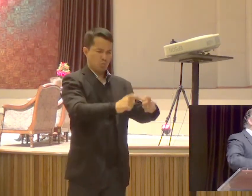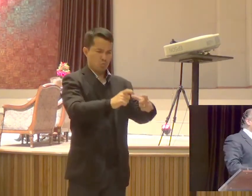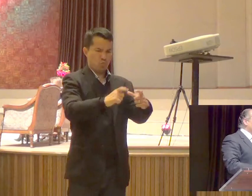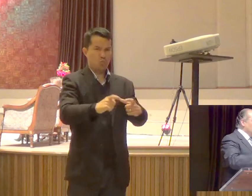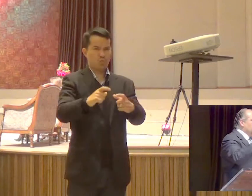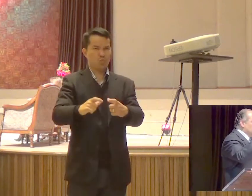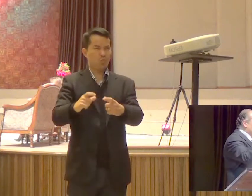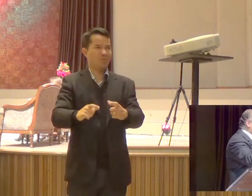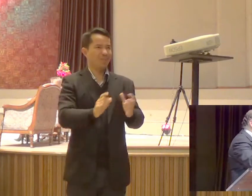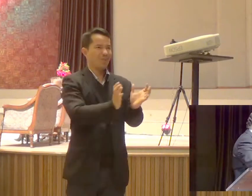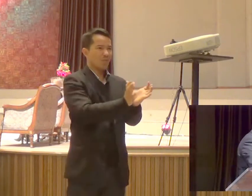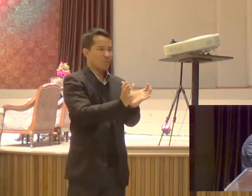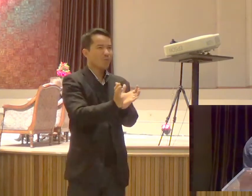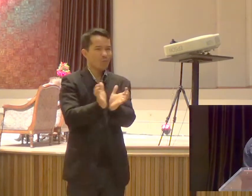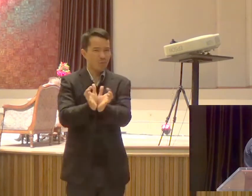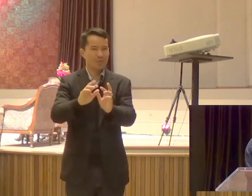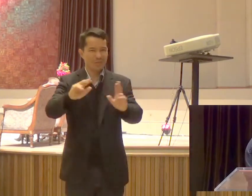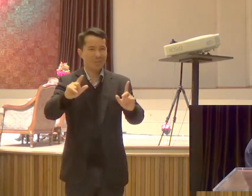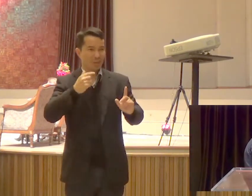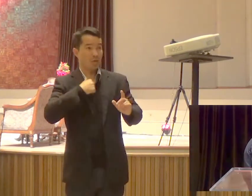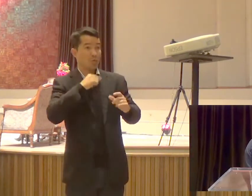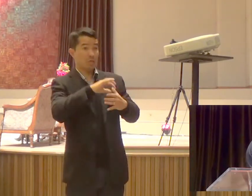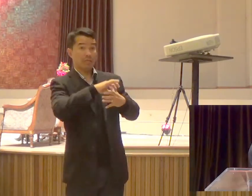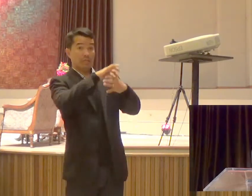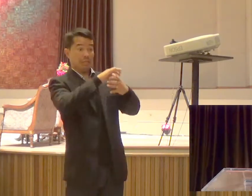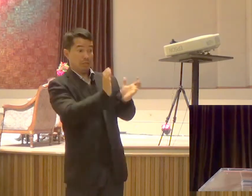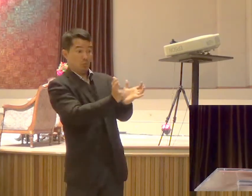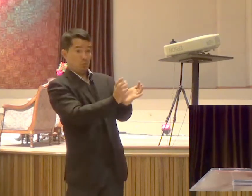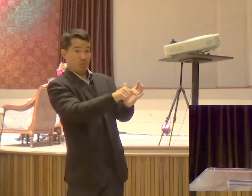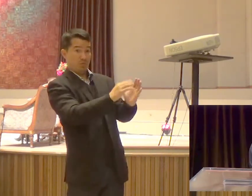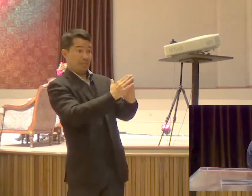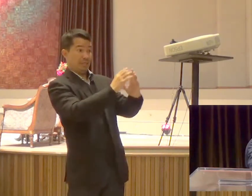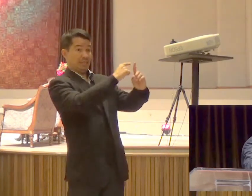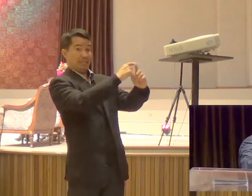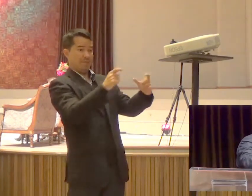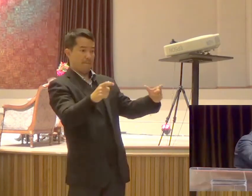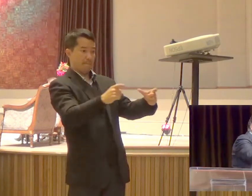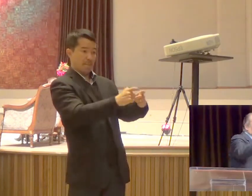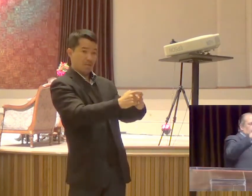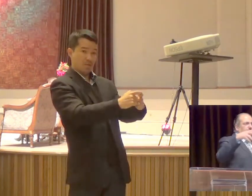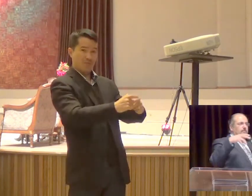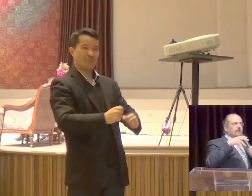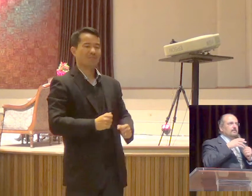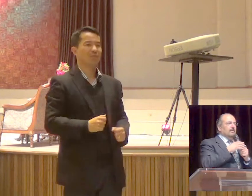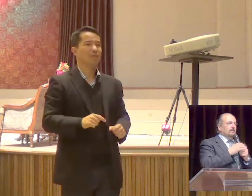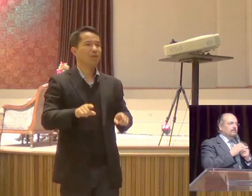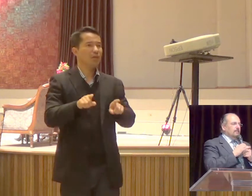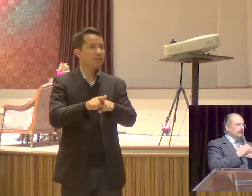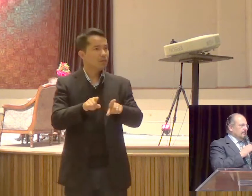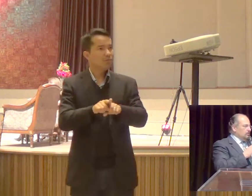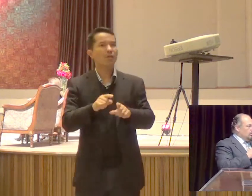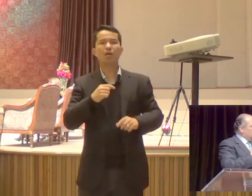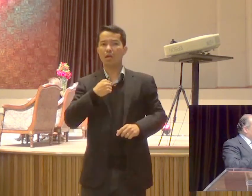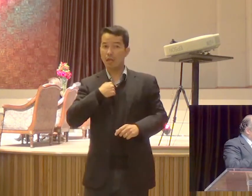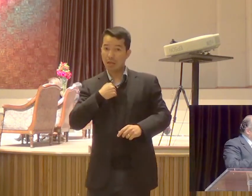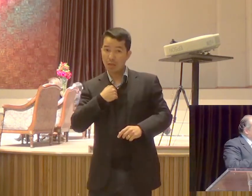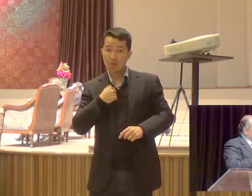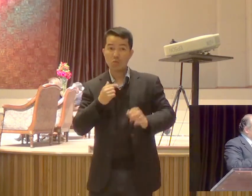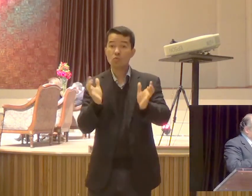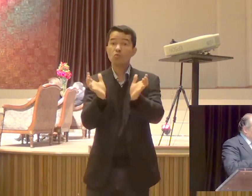Eu era o pastor desta igreja E fazia parte também do grupo de missões da